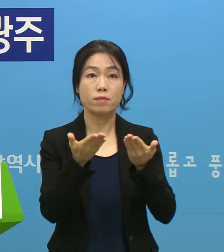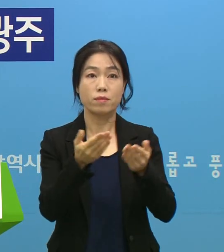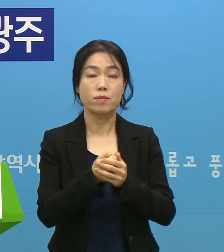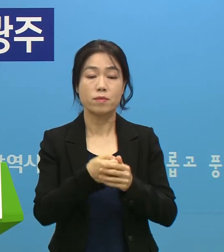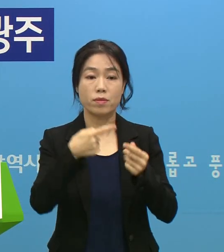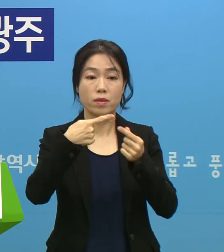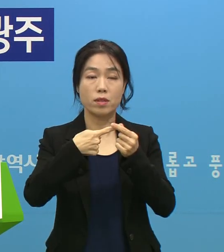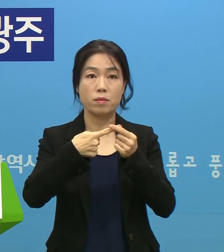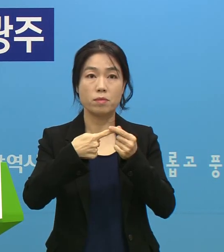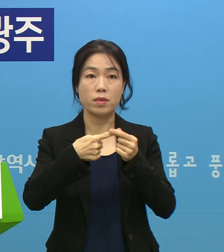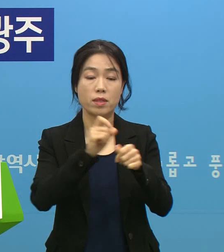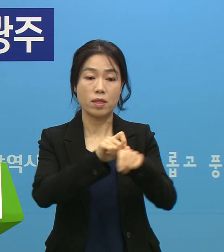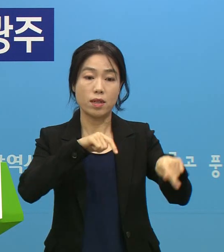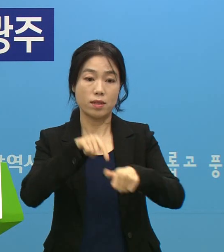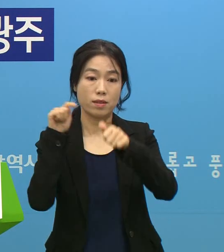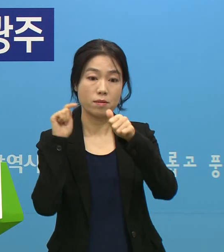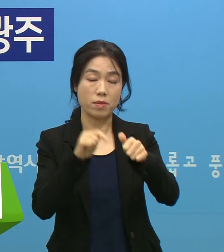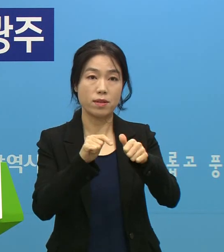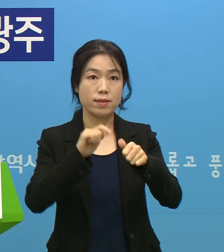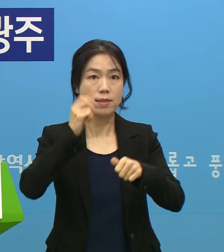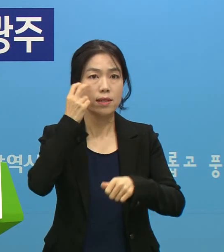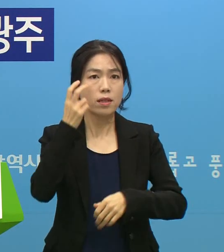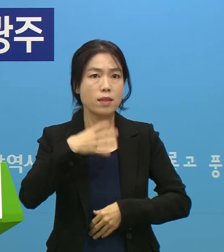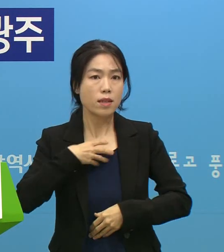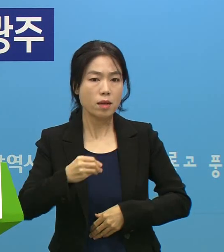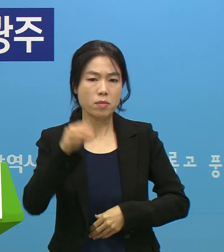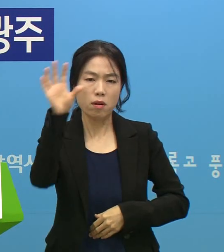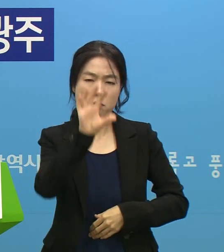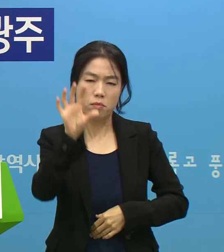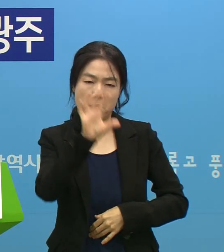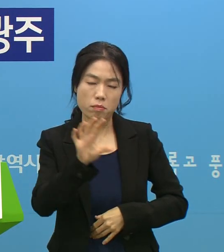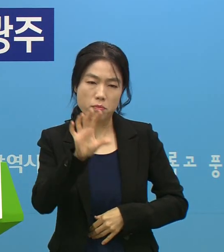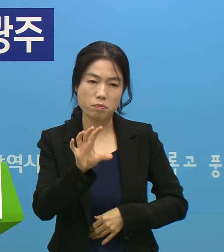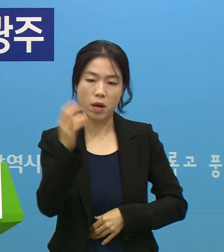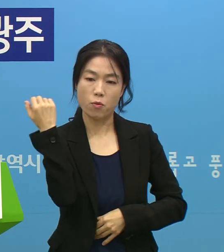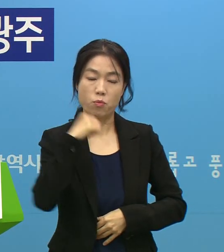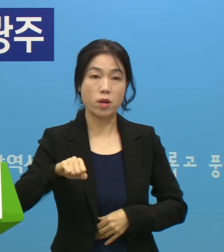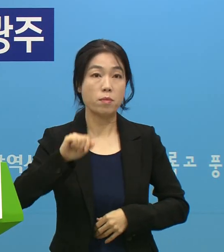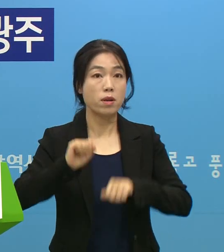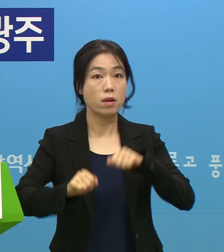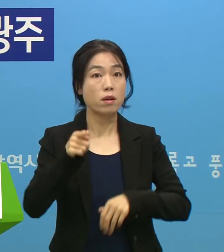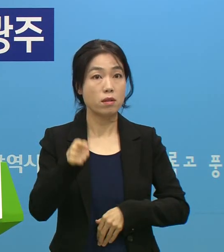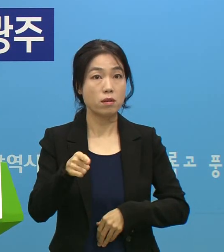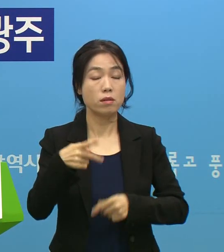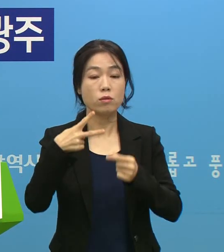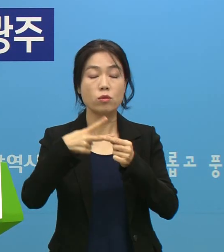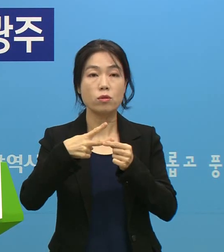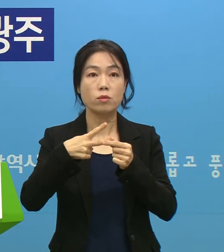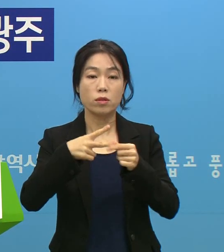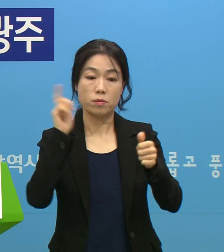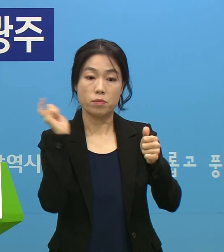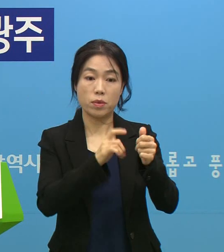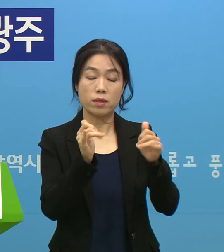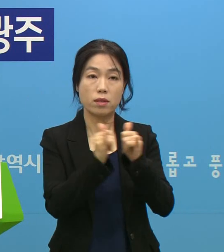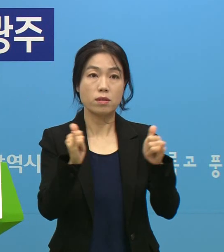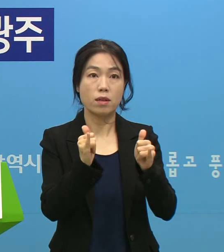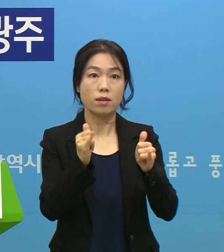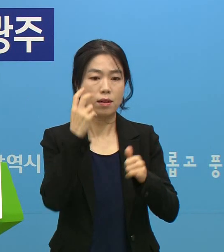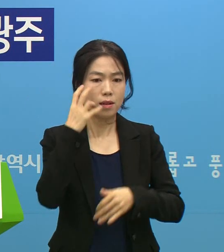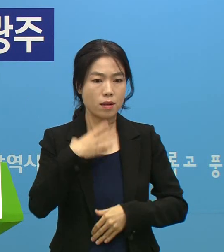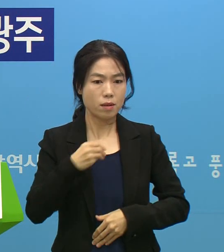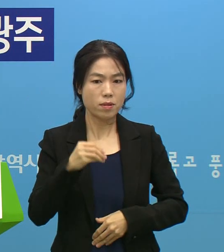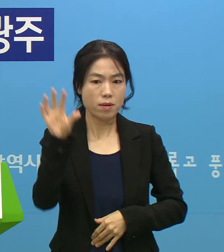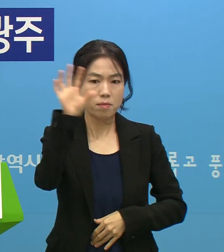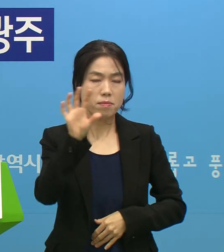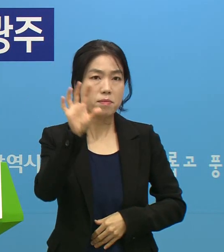첫째, 행정명령을 고의 또는 반복적으로 입안하는 행위. 둘째, 확진자가 고의 또는